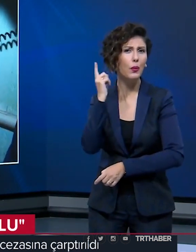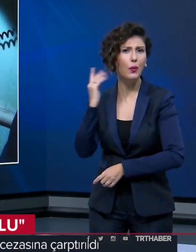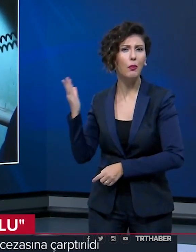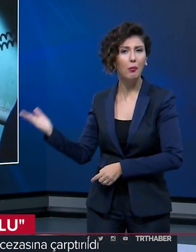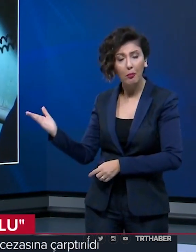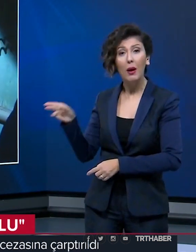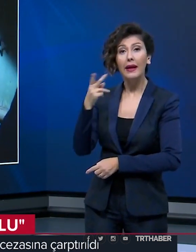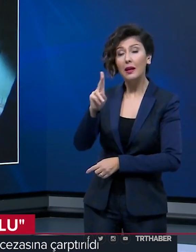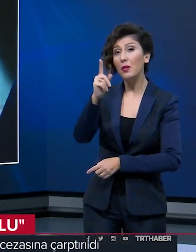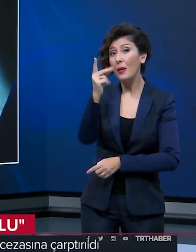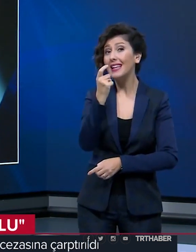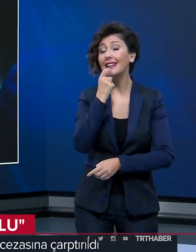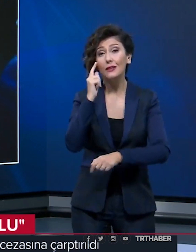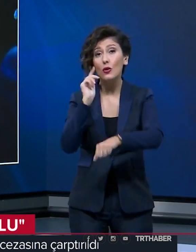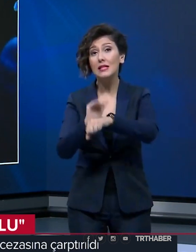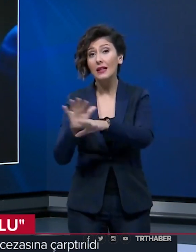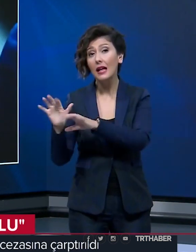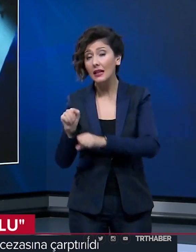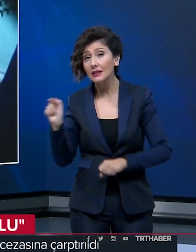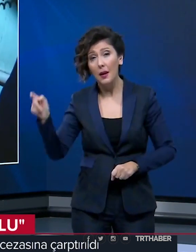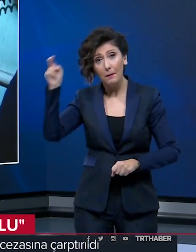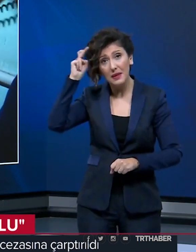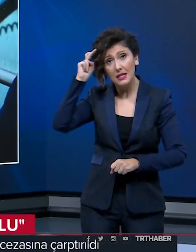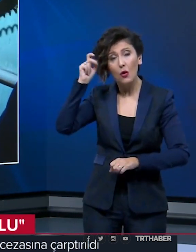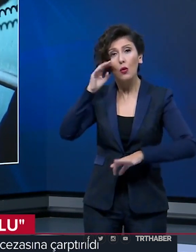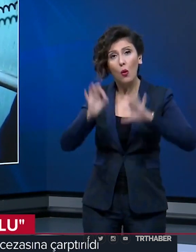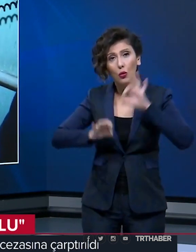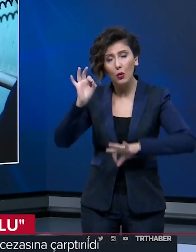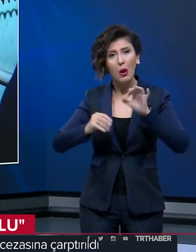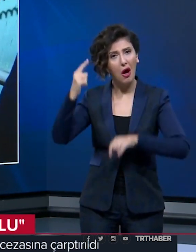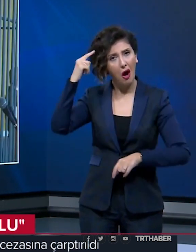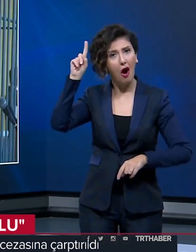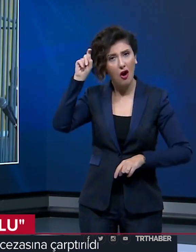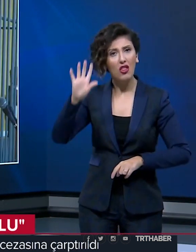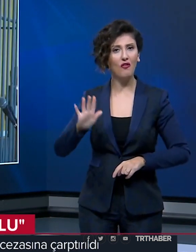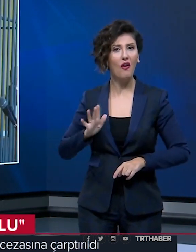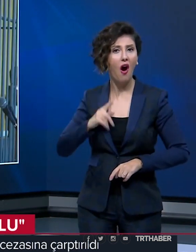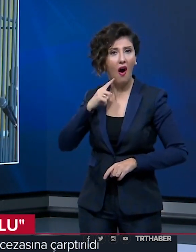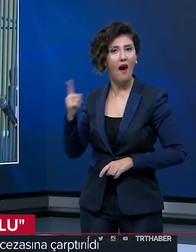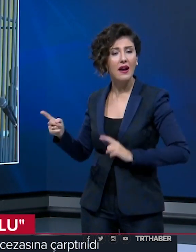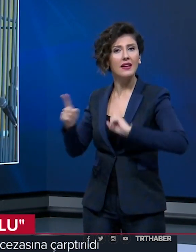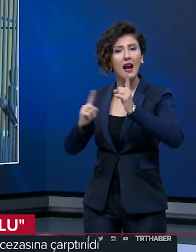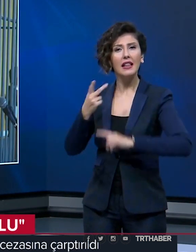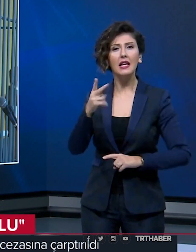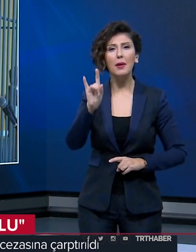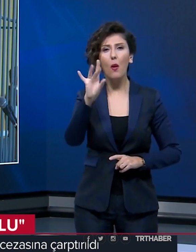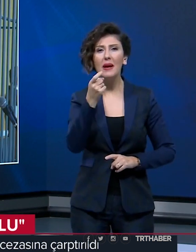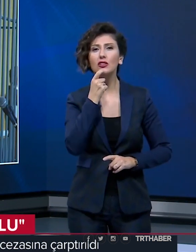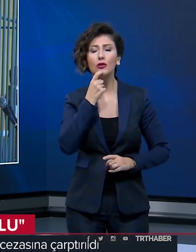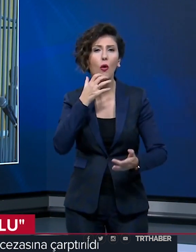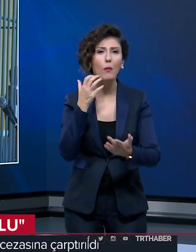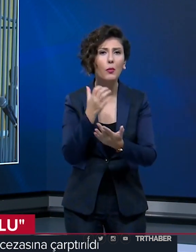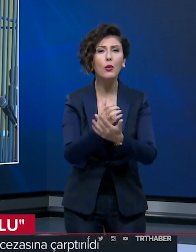Popkov 2012 yılında gözaltına alındı. Psikiyatrik kontrollerde akıl sağlığı yerinde çıktı. Yargılandığı 2015